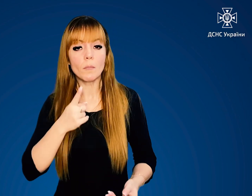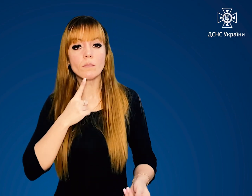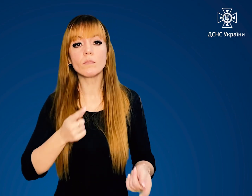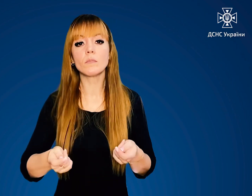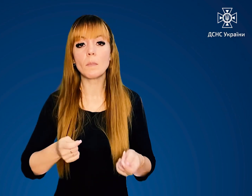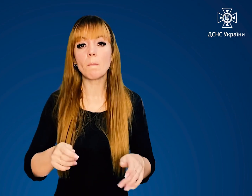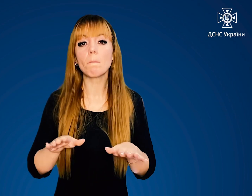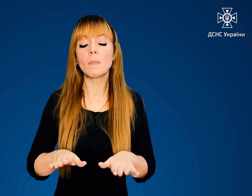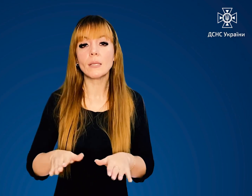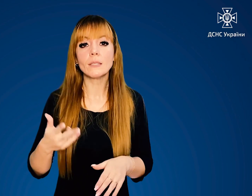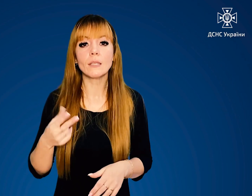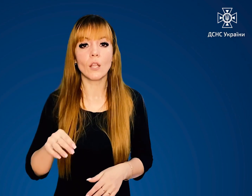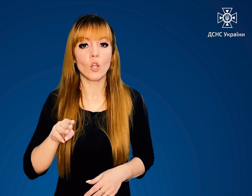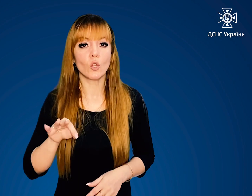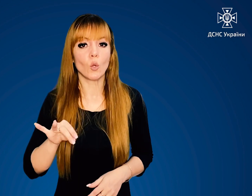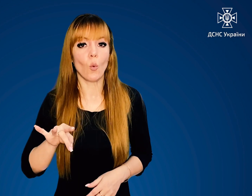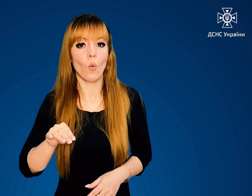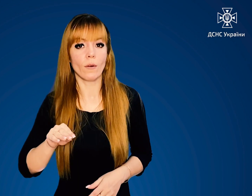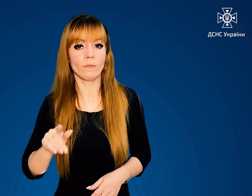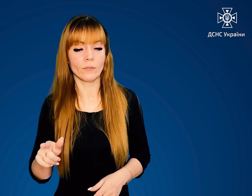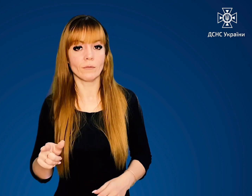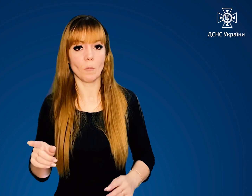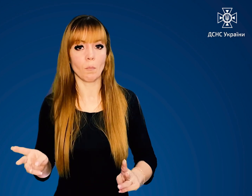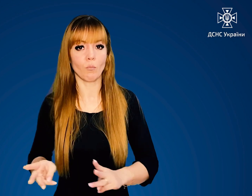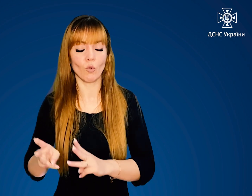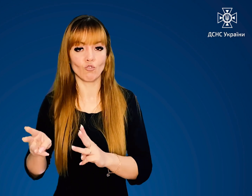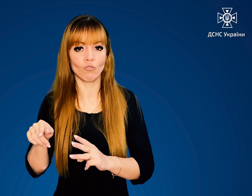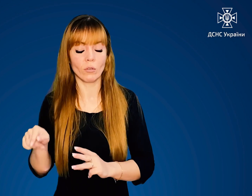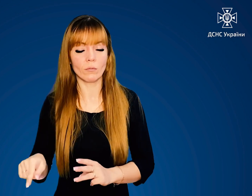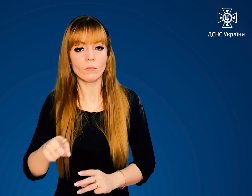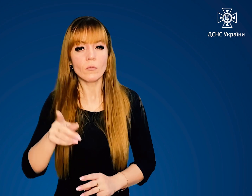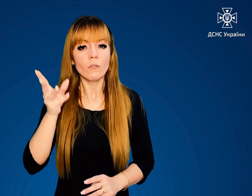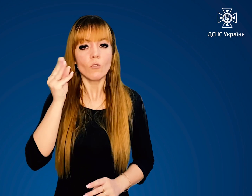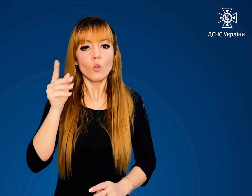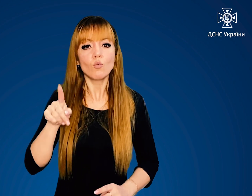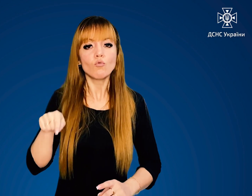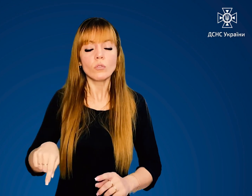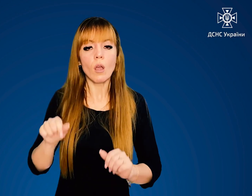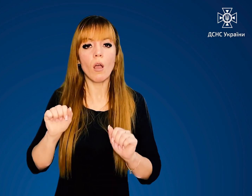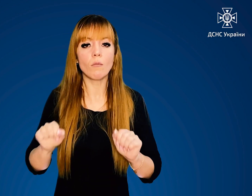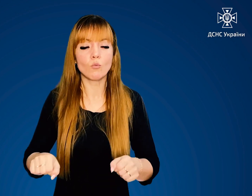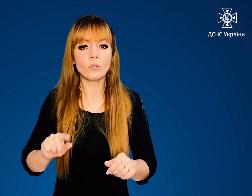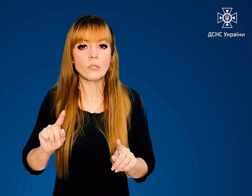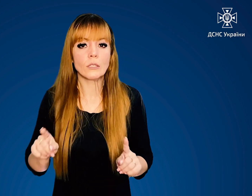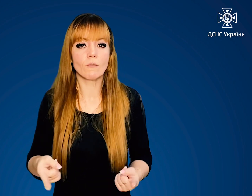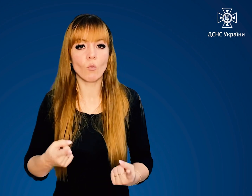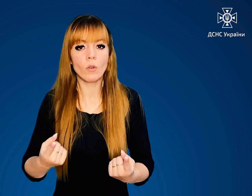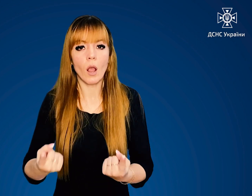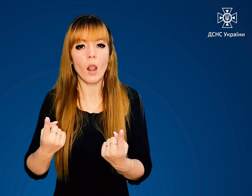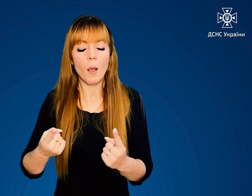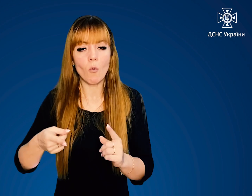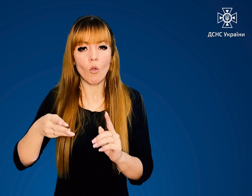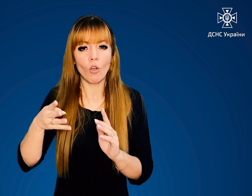у місцях торф'яних пожеж. Враховуйте, що там можуть створюватися глибокі прогари.